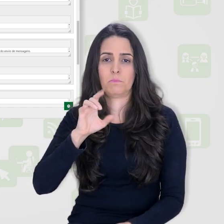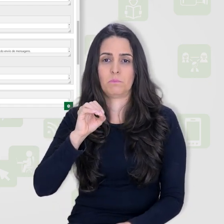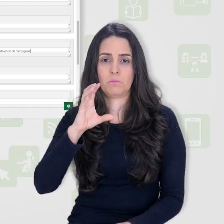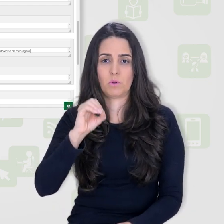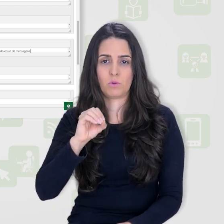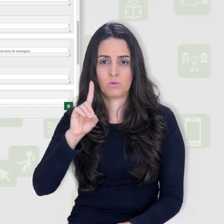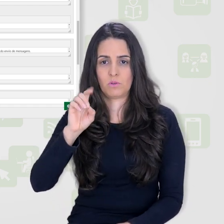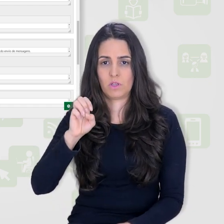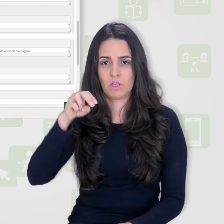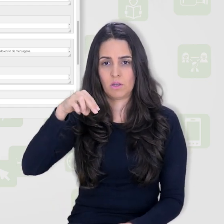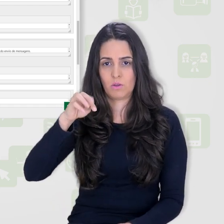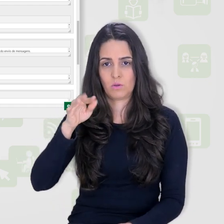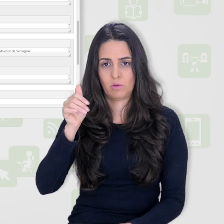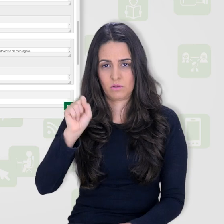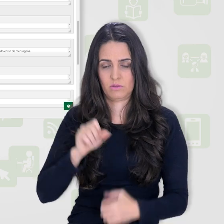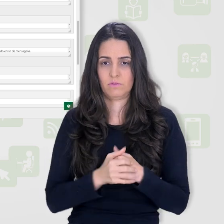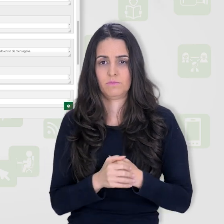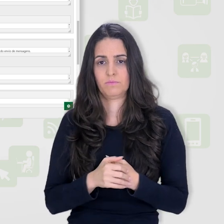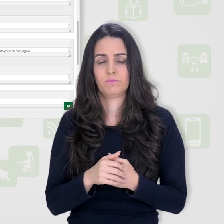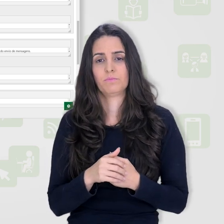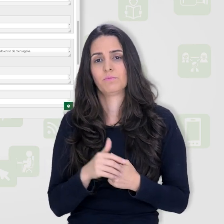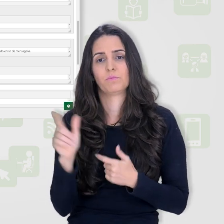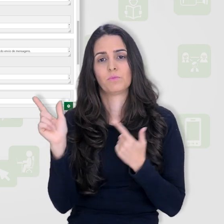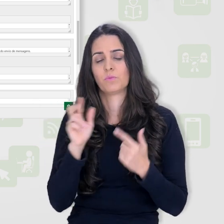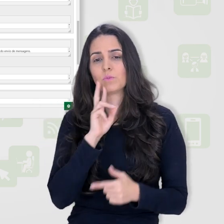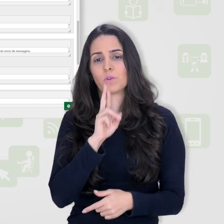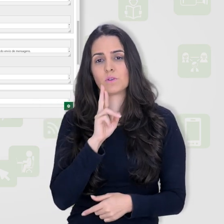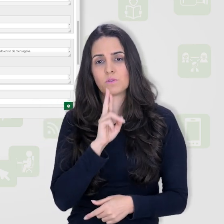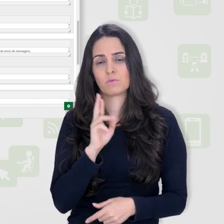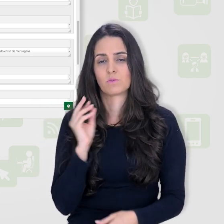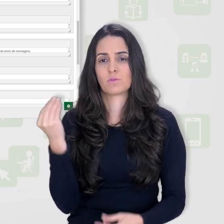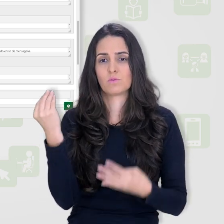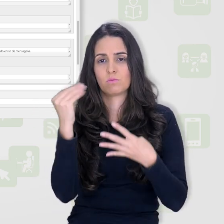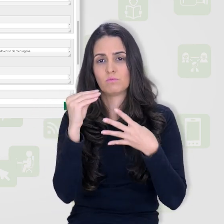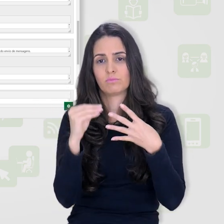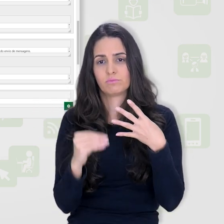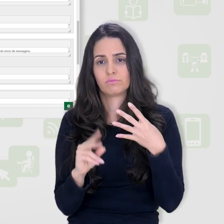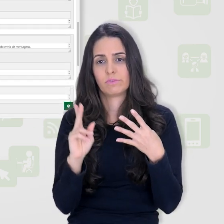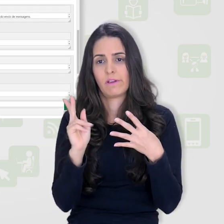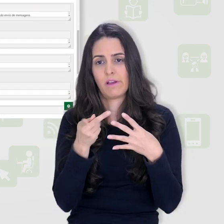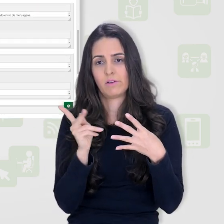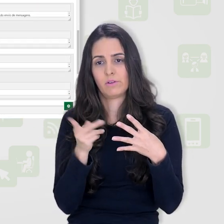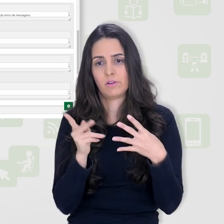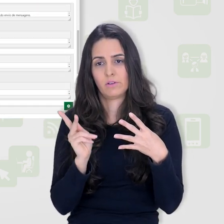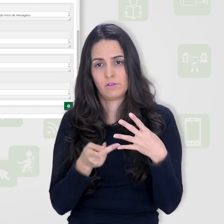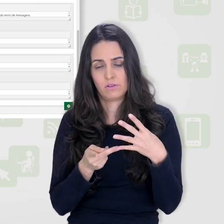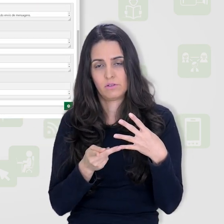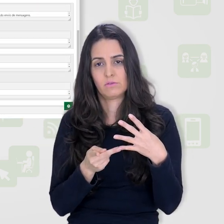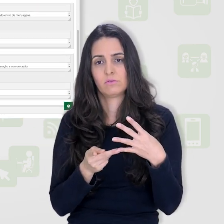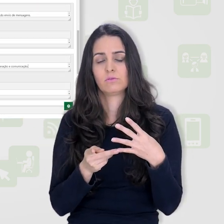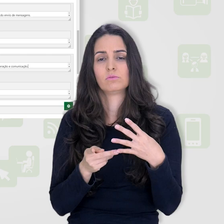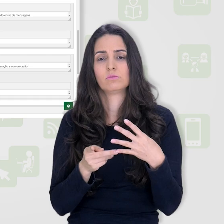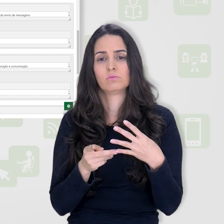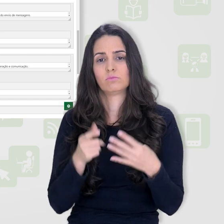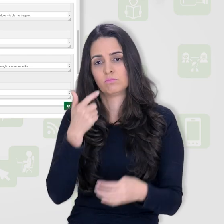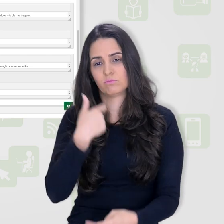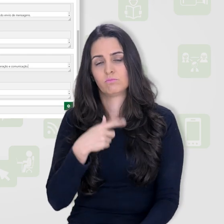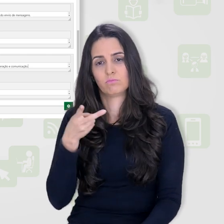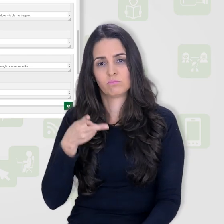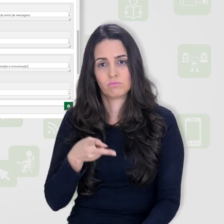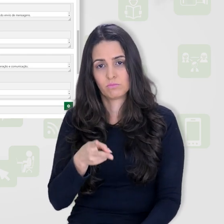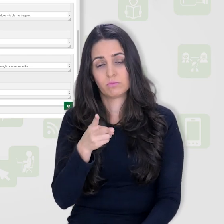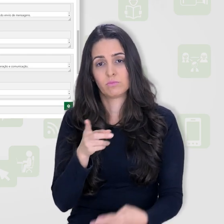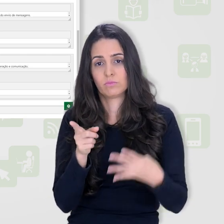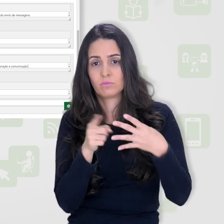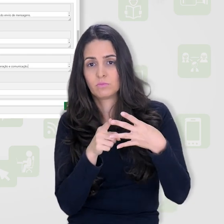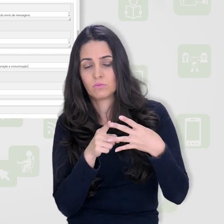caso das outras duas respostas que eu vou colocar aqui e que são incorretas, eu vou manter